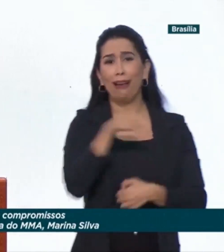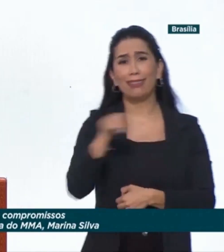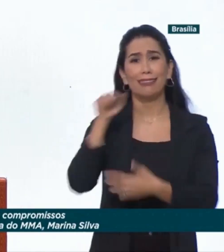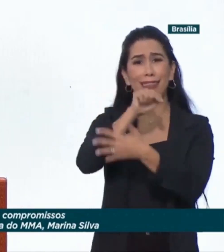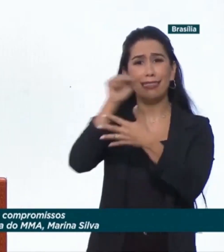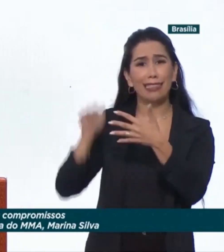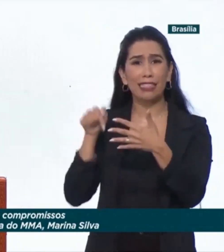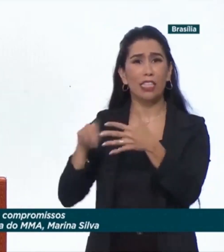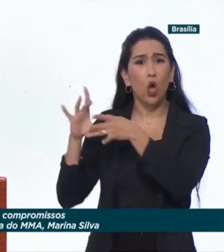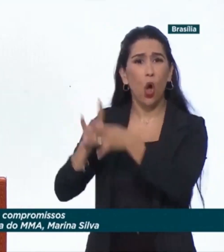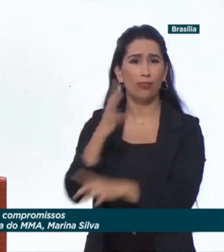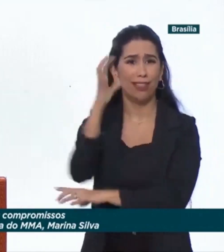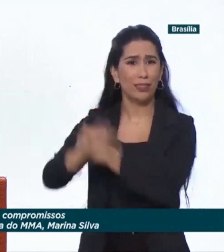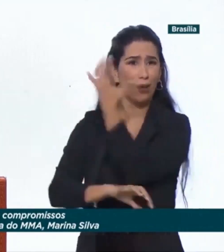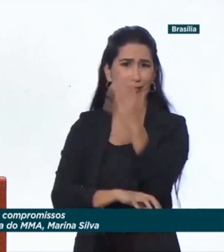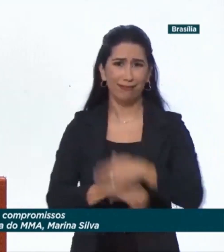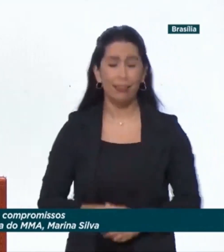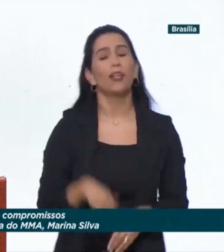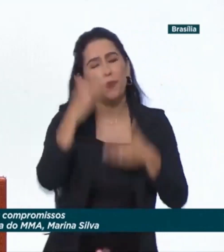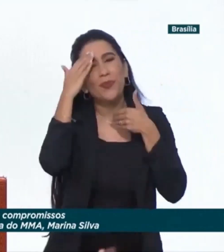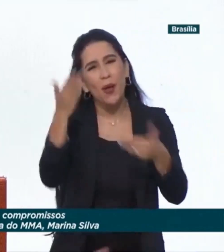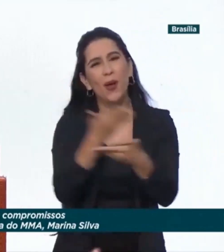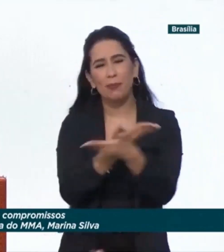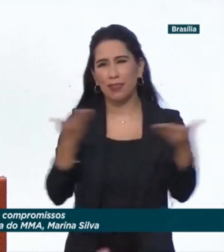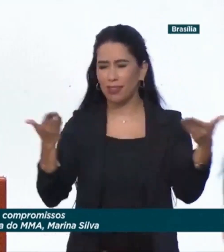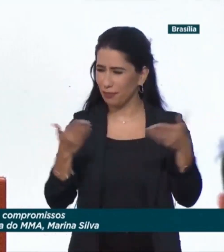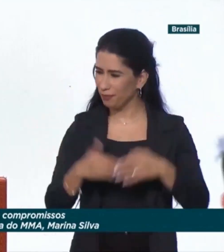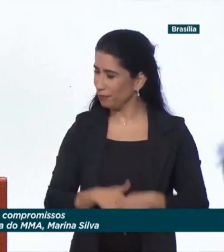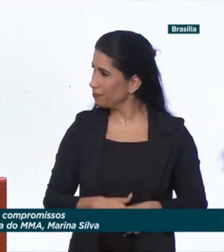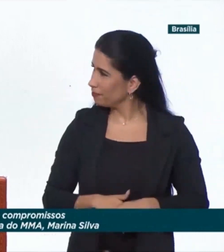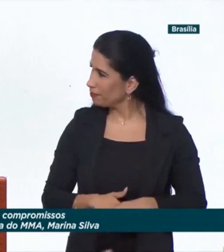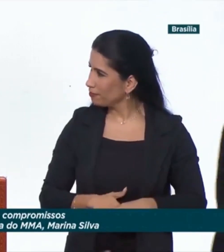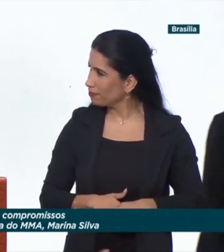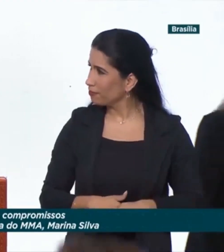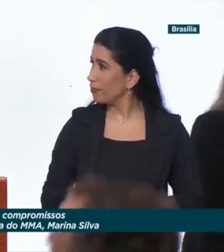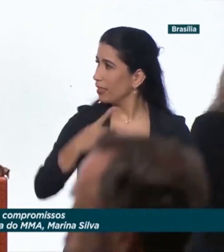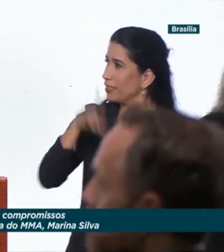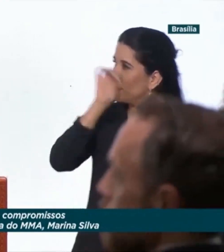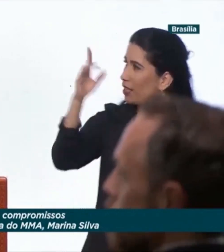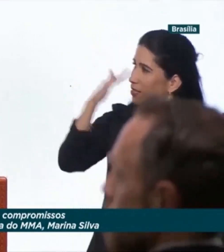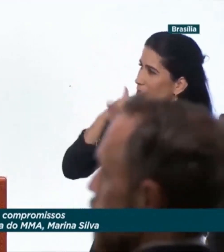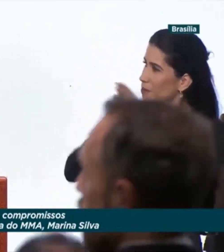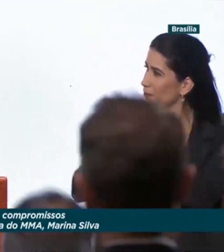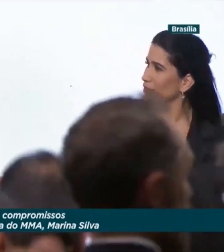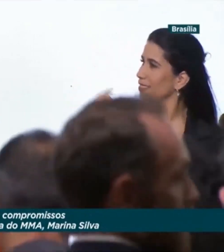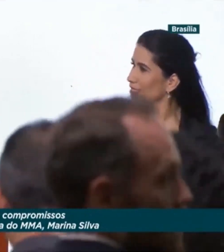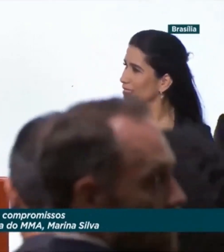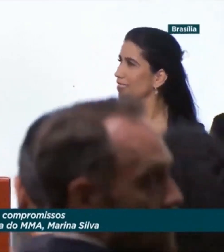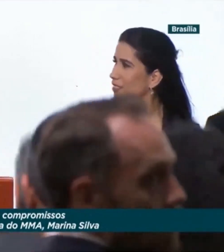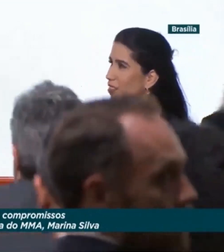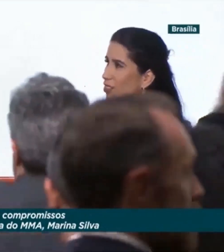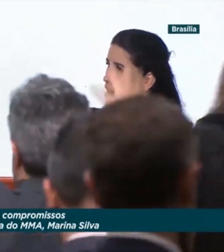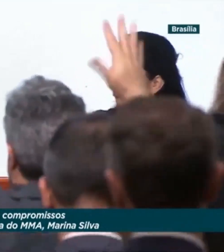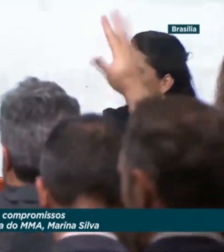dessa agenda. Muito obrigada, que Deus nos abençoe e nos ajude nesse imenso